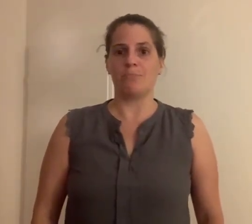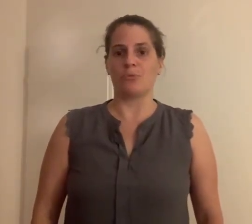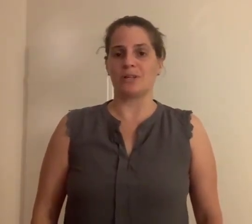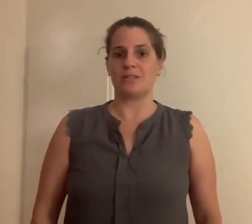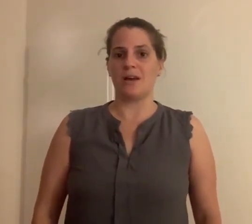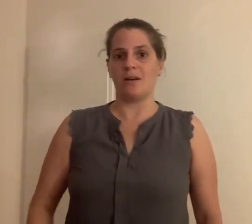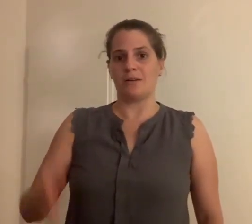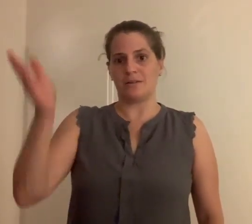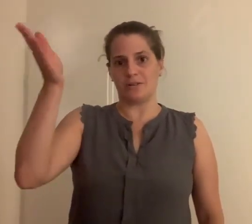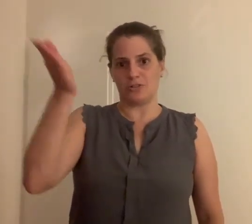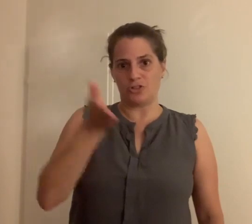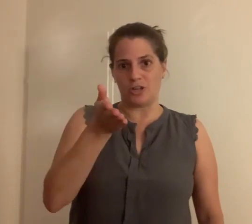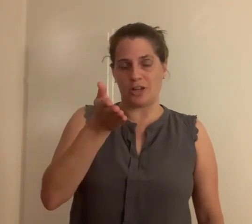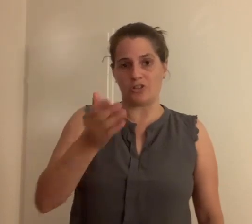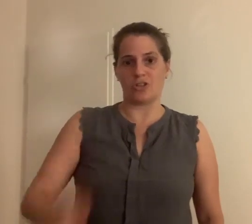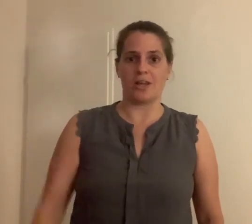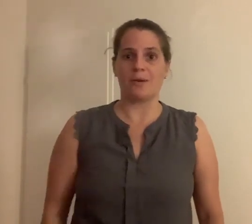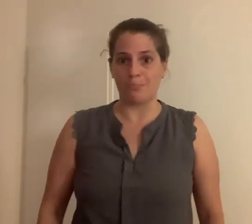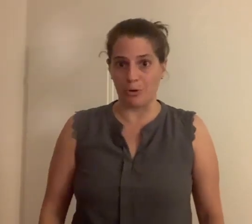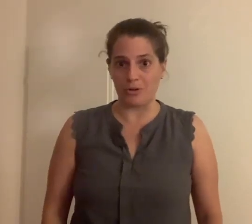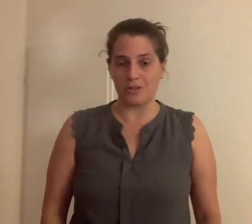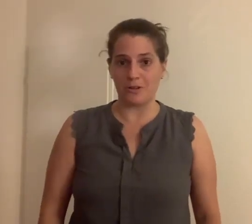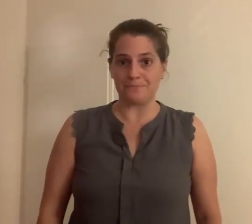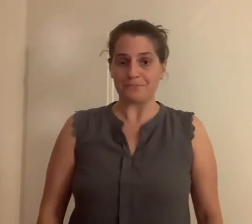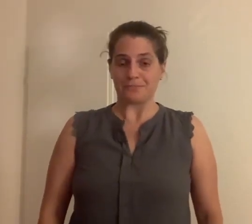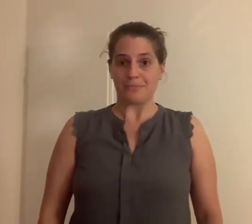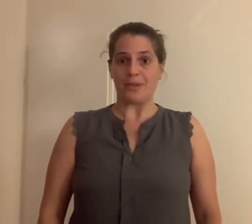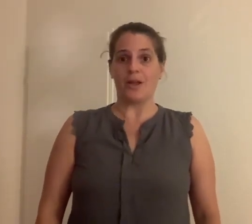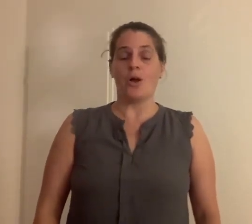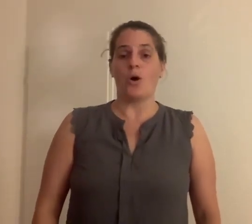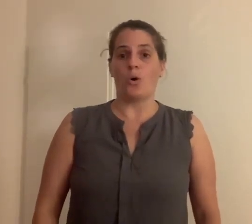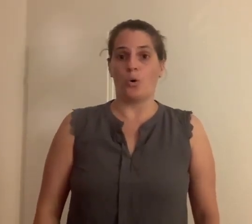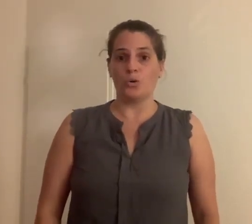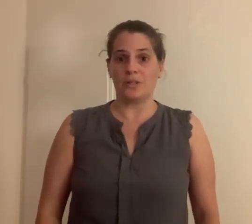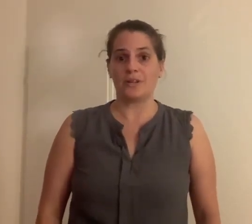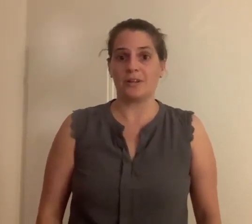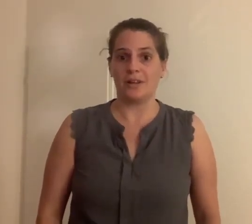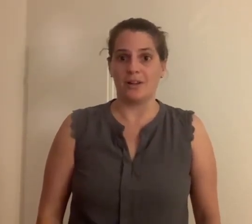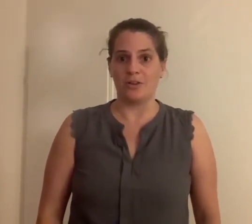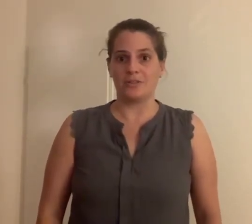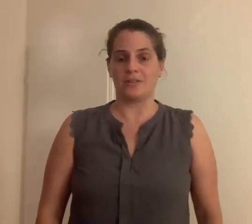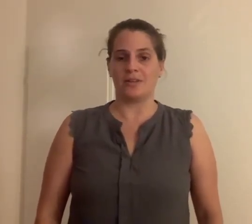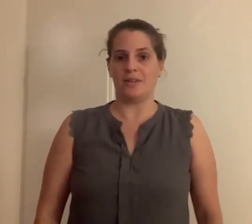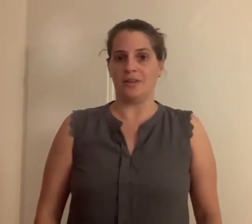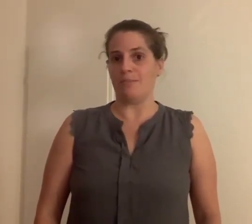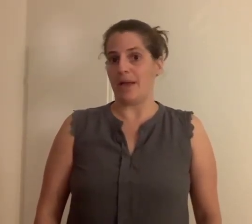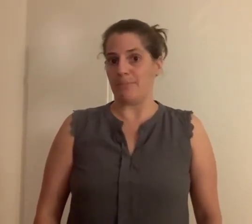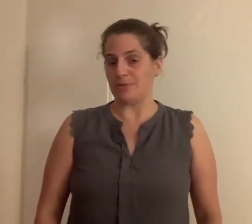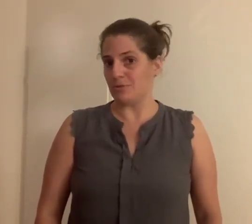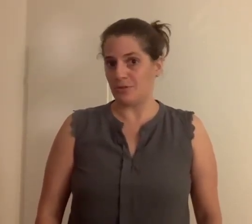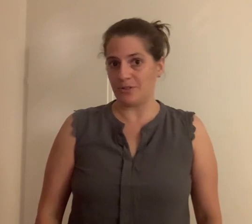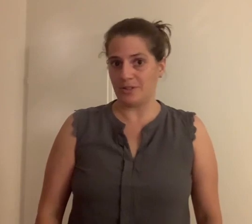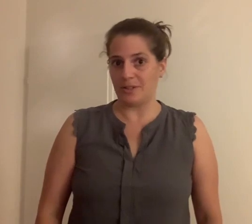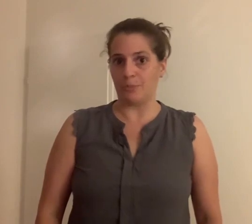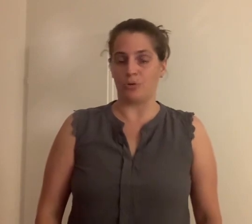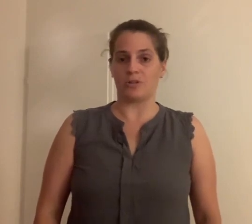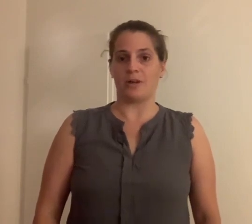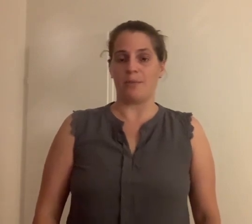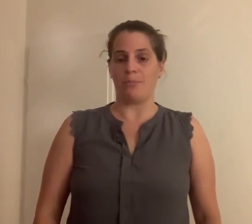.ch//porta oder lass uns die App-Store тебя. Die Porta App